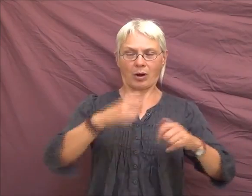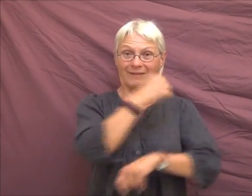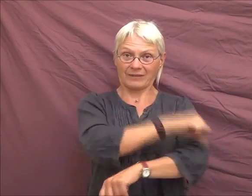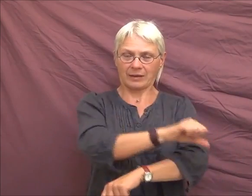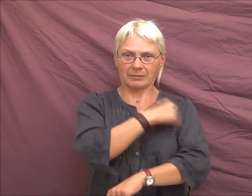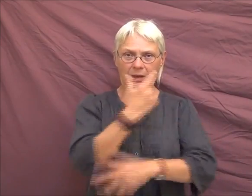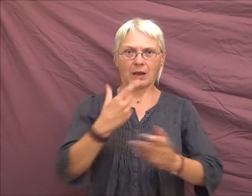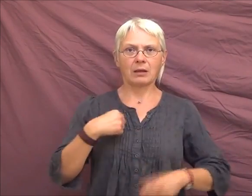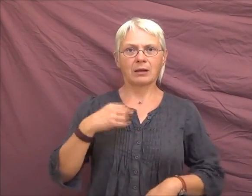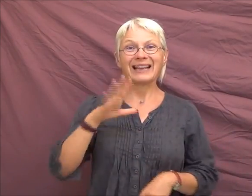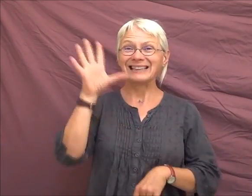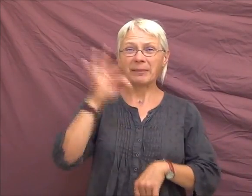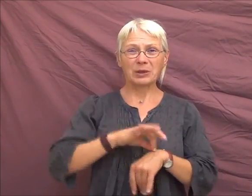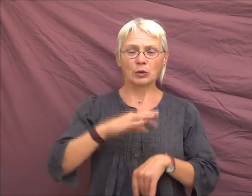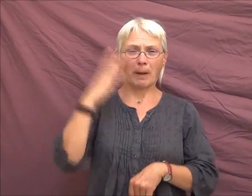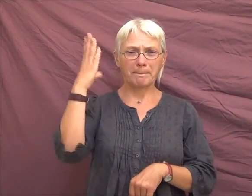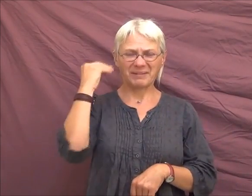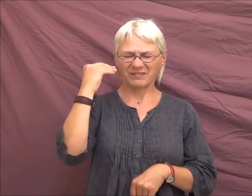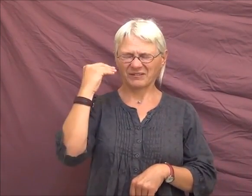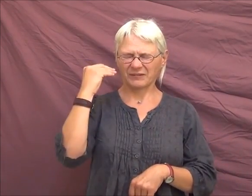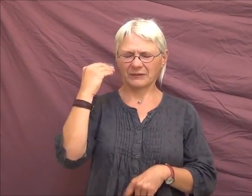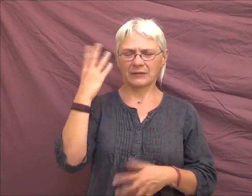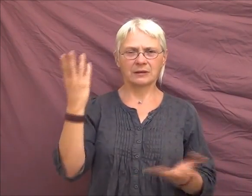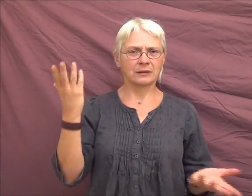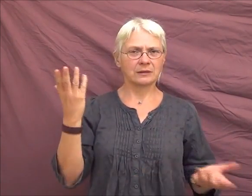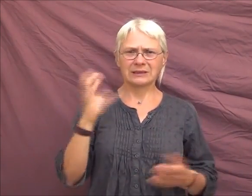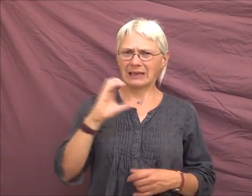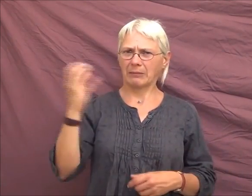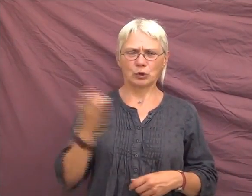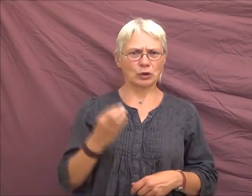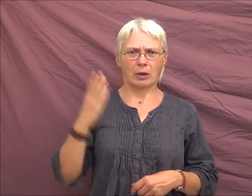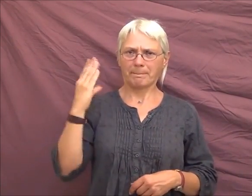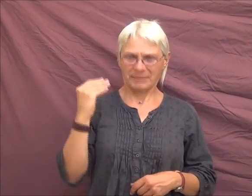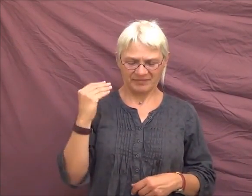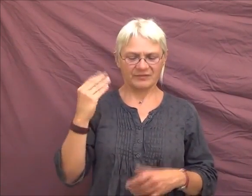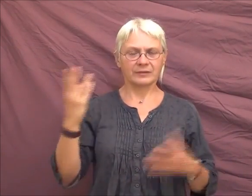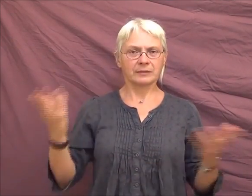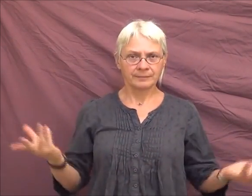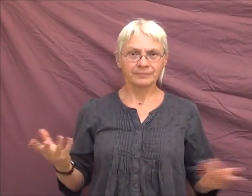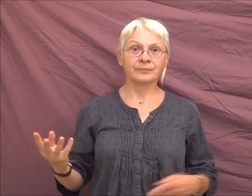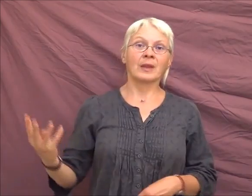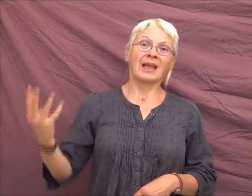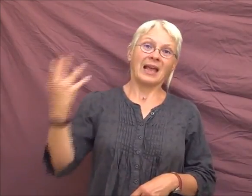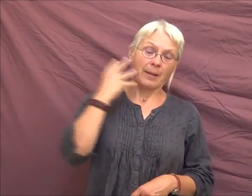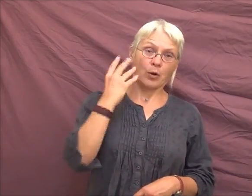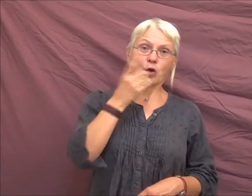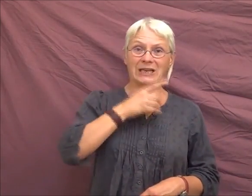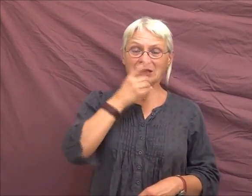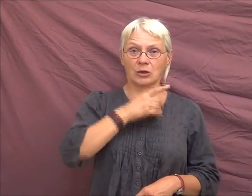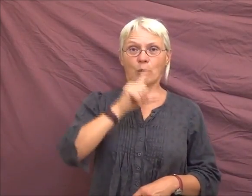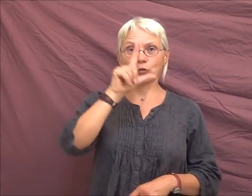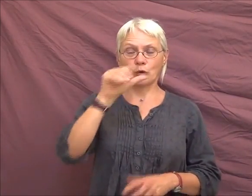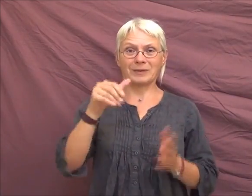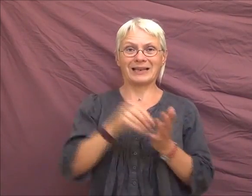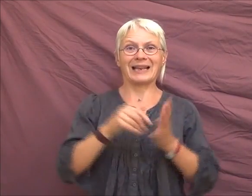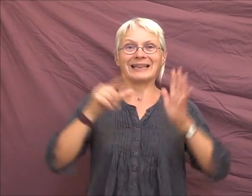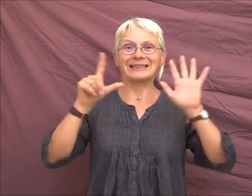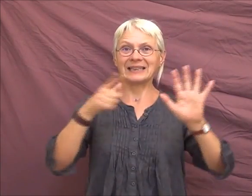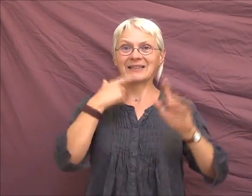au bout de 15 jours, celle-là m'a lâché en 5 minutes. En 5 minutes, j'ai tout perdu. Et donc, je me suis fait implanter en décembre 2007. Donc, en 11 mois d